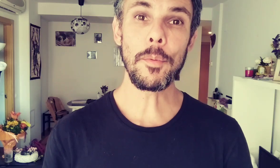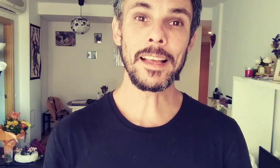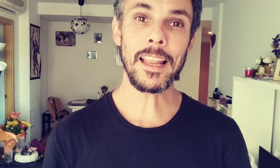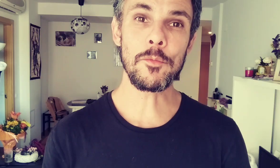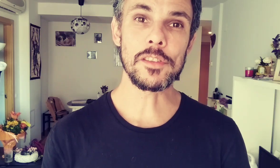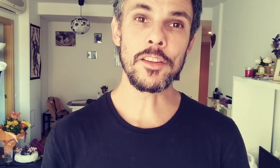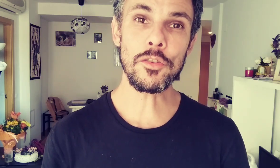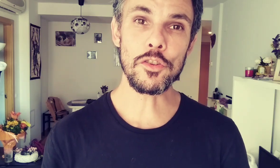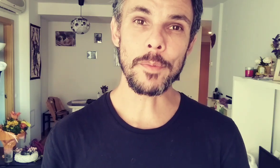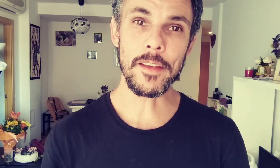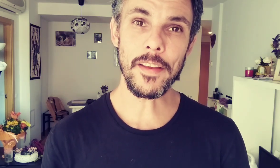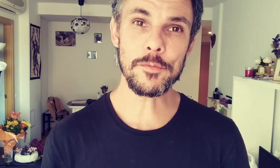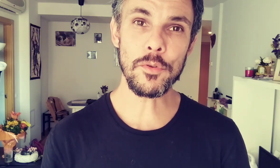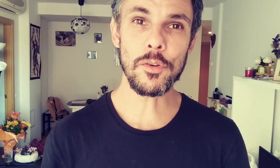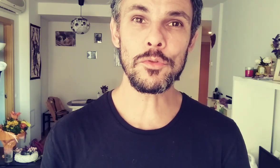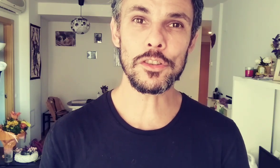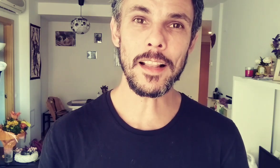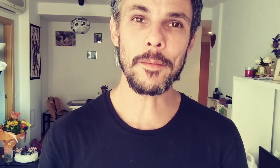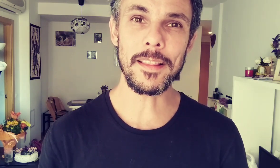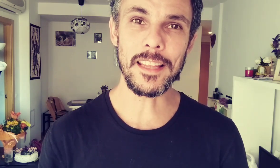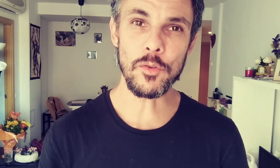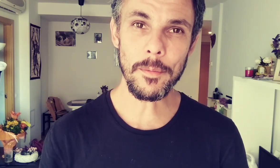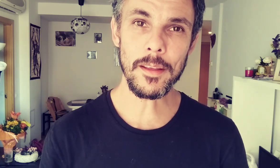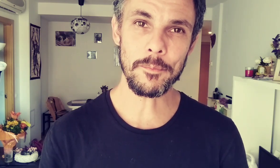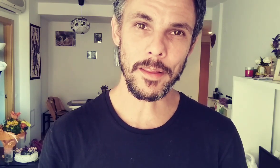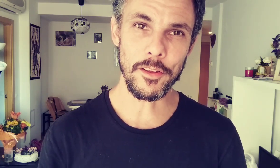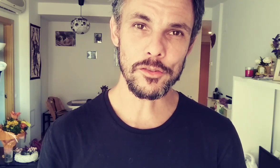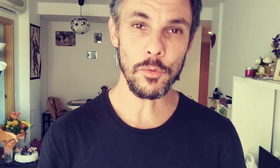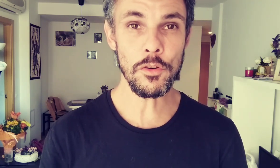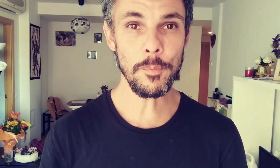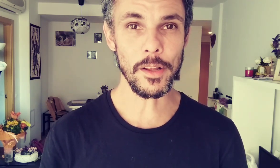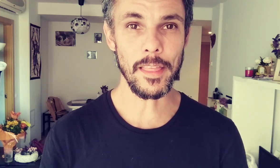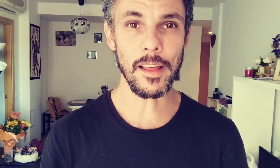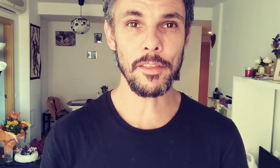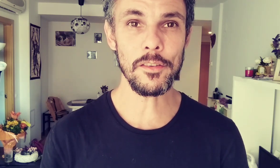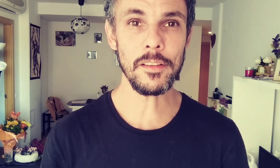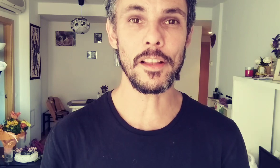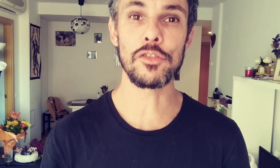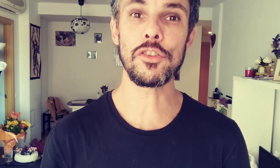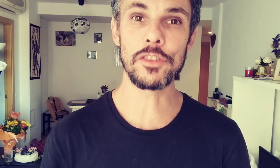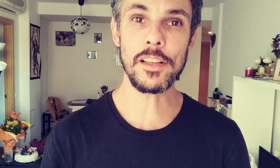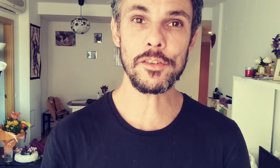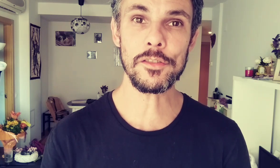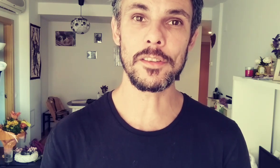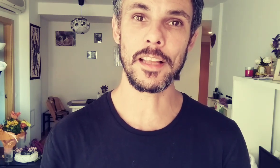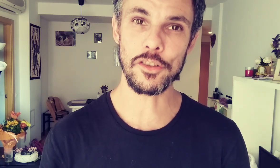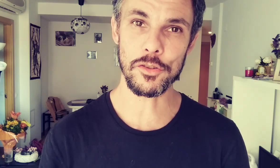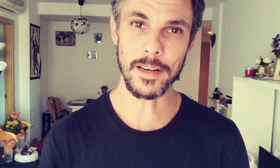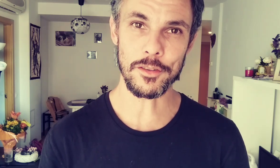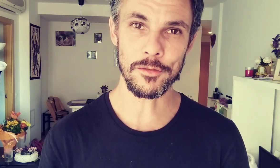Publicaremos en YouTube y Facebook un total de 29 vídeos, uno por cada canción de los dos discos de Yo soy Ratón